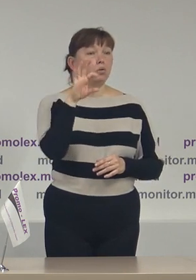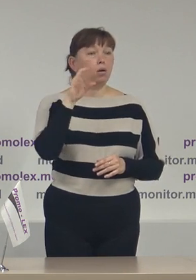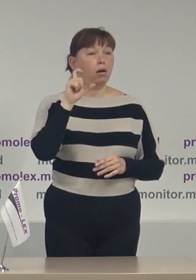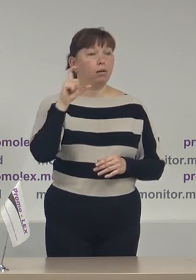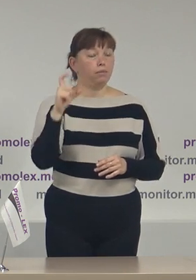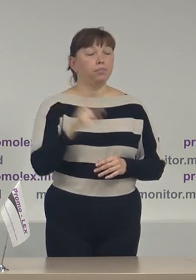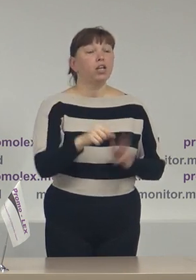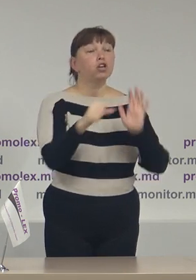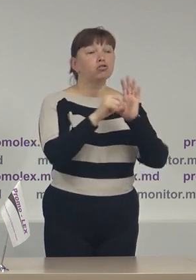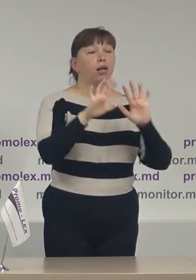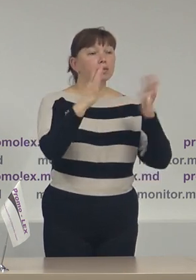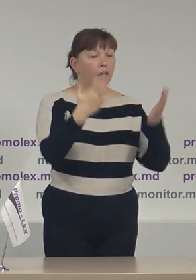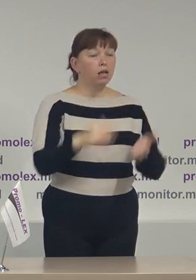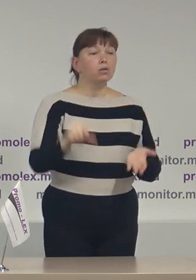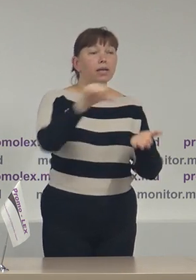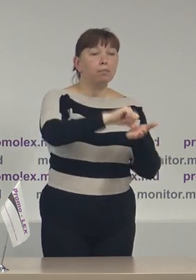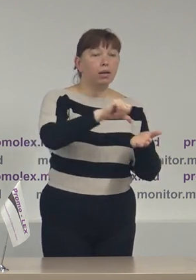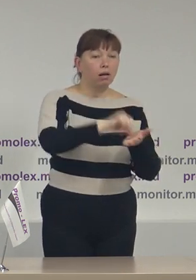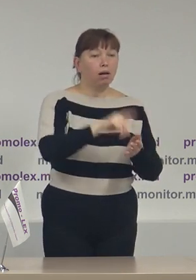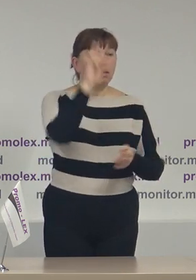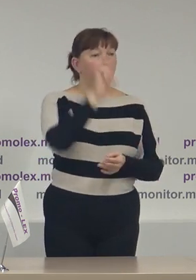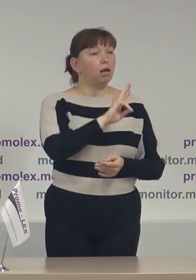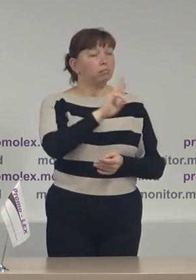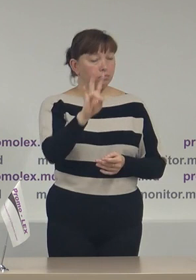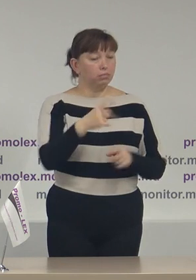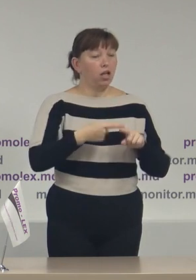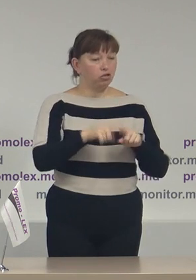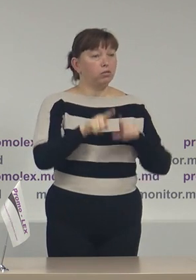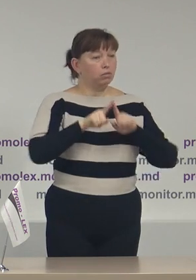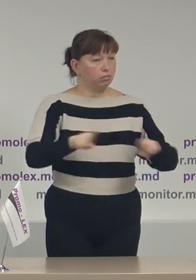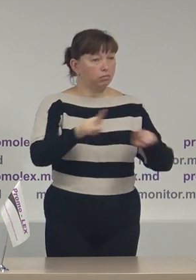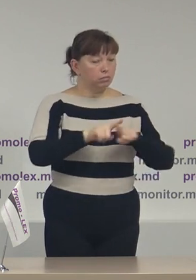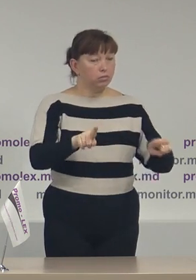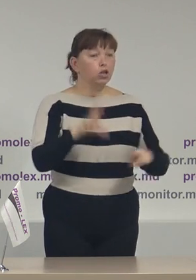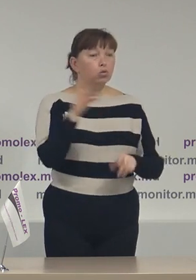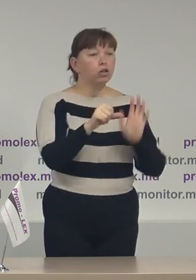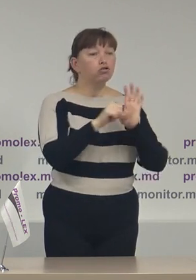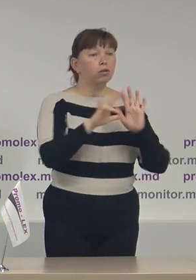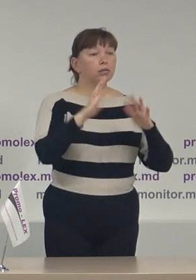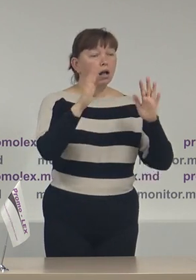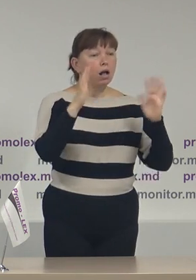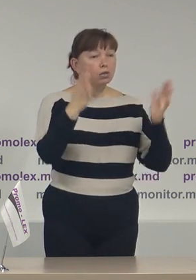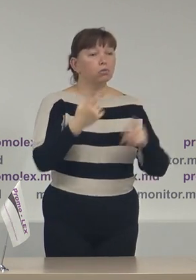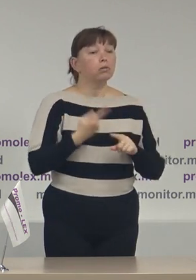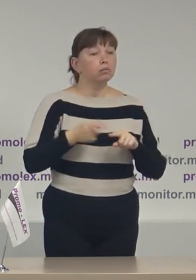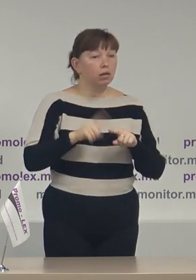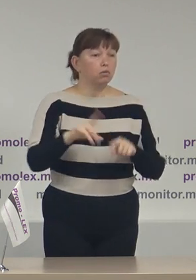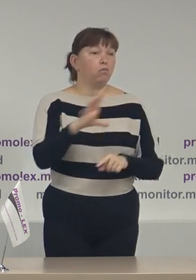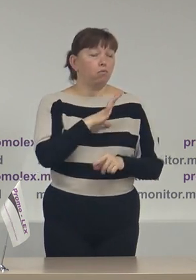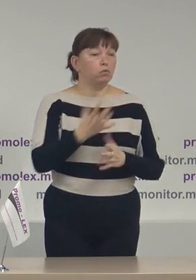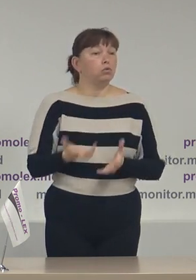6 cazuri de implicarea cultelor religioase în campania electorală în toate 6 cazuri fiind vorba de